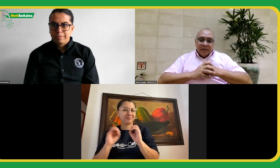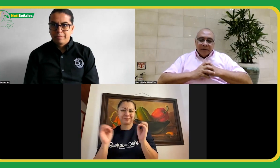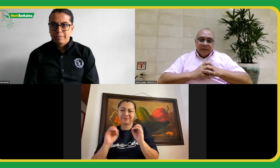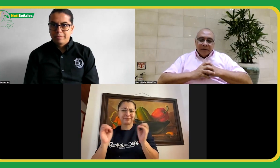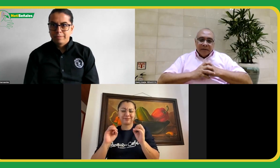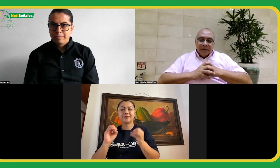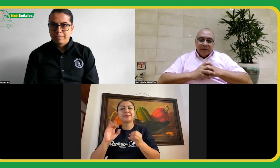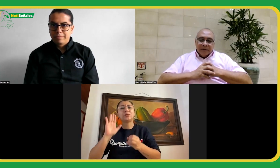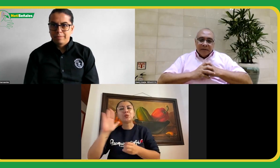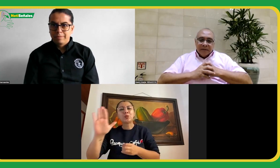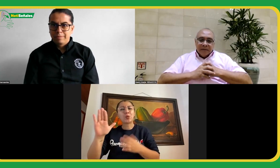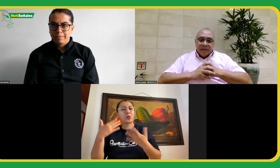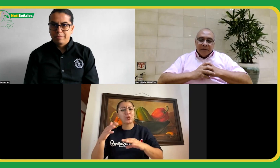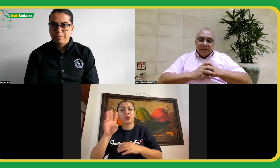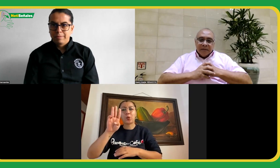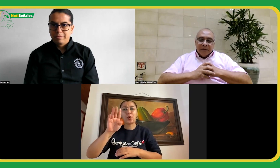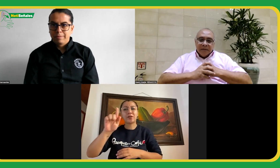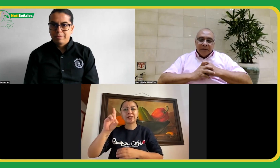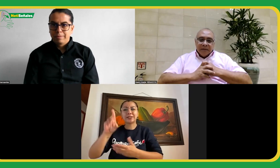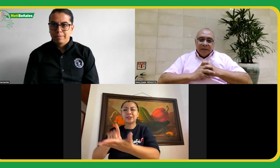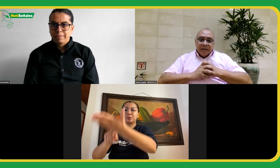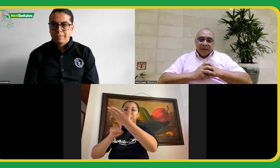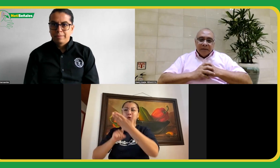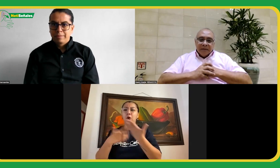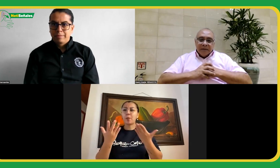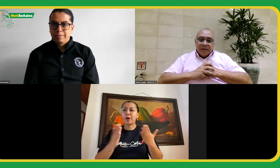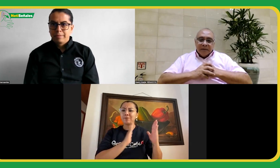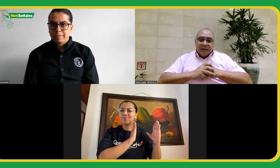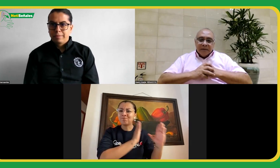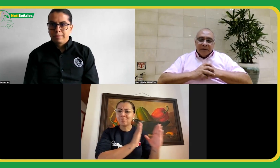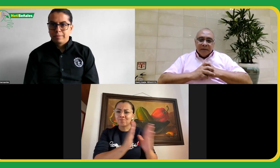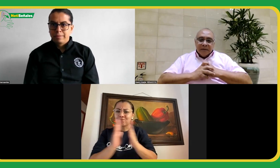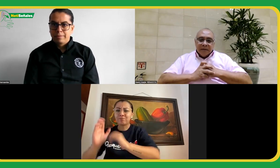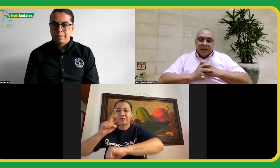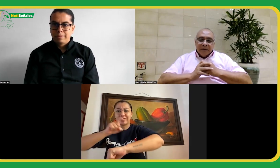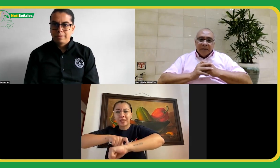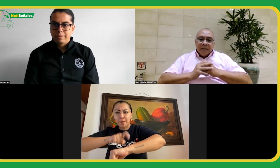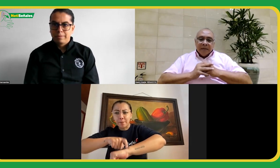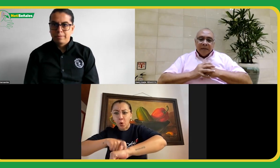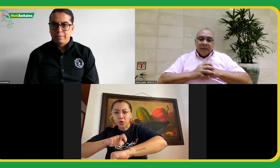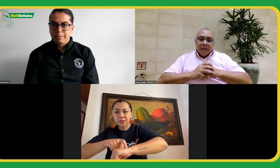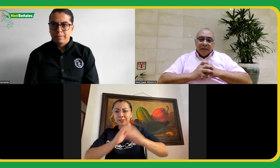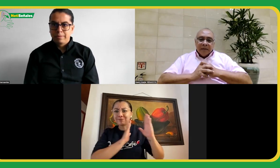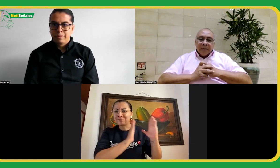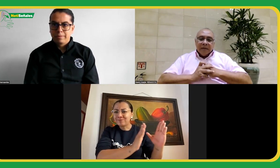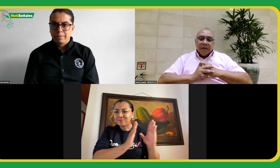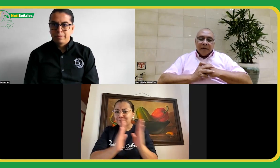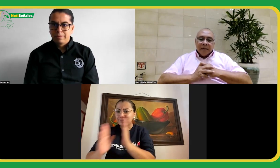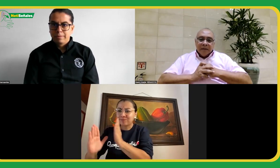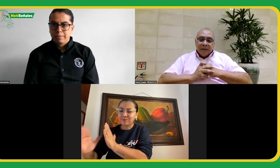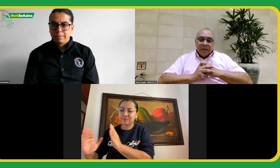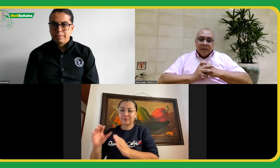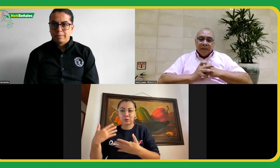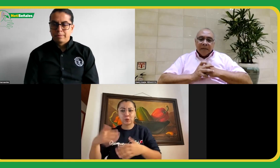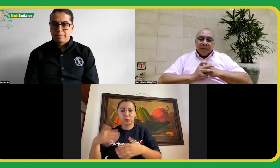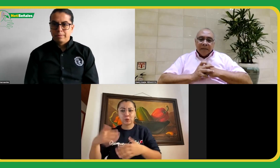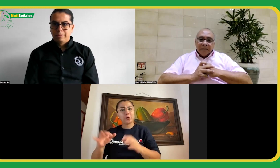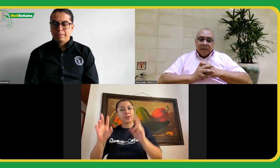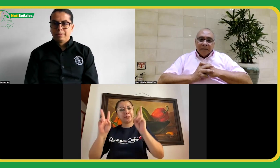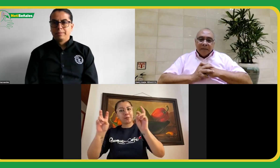barrera para nosotros. Esto fue muestra de la excelente organización que tenía la WFD, los tiempos eran los acordados en la agenda,